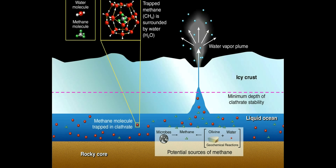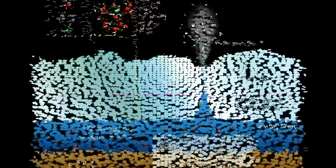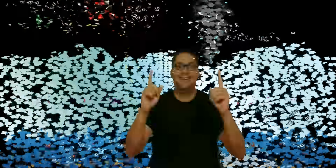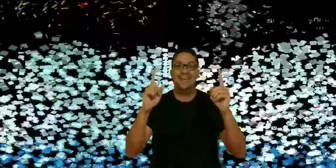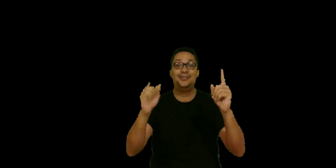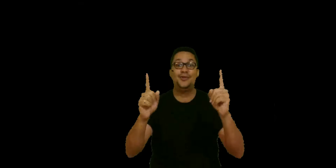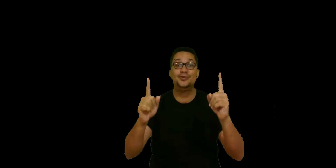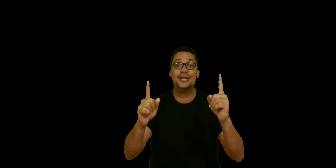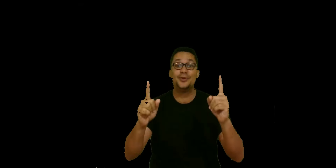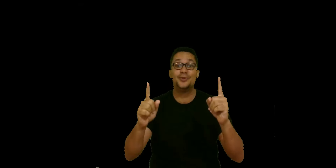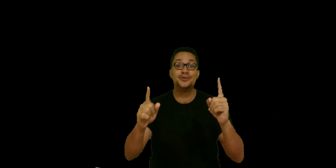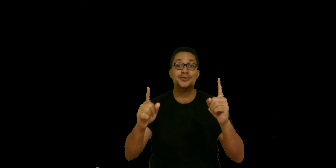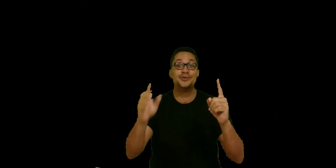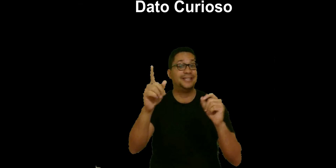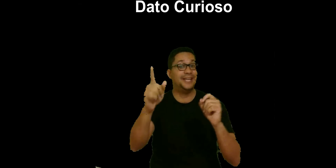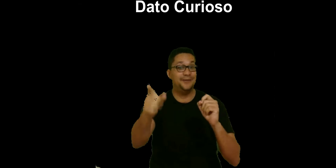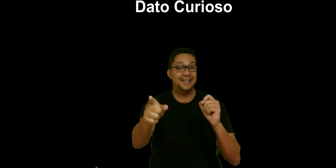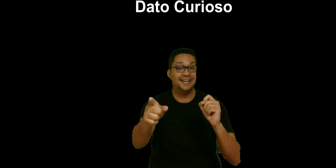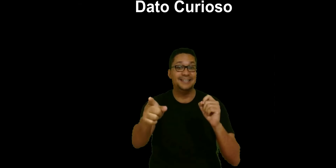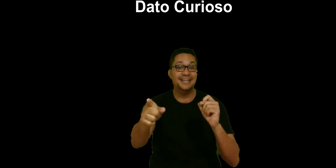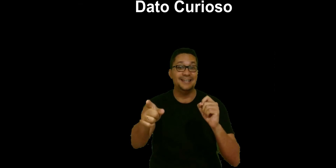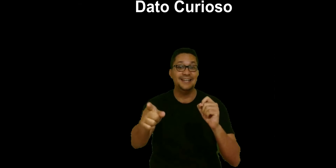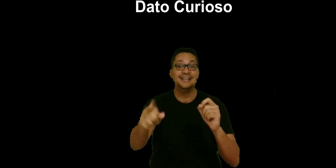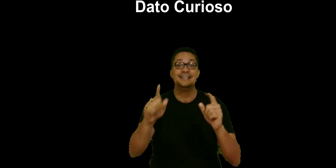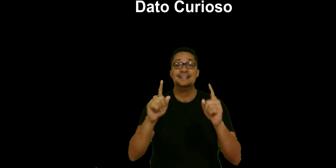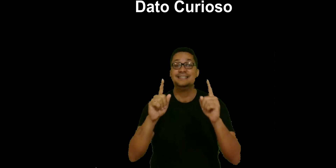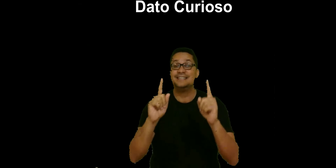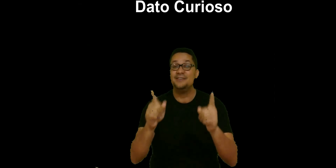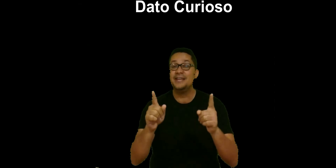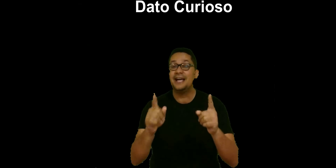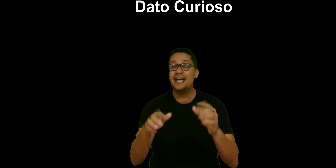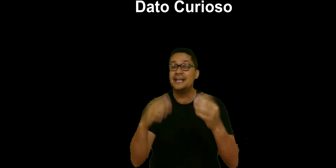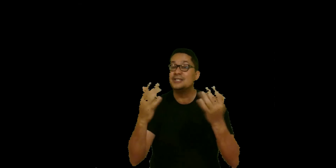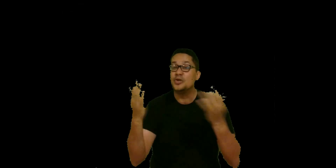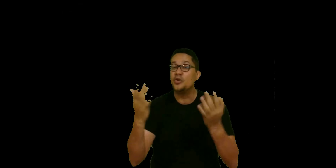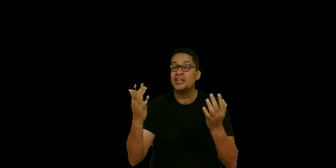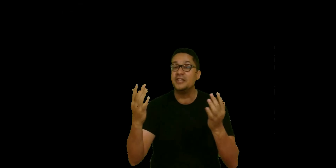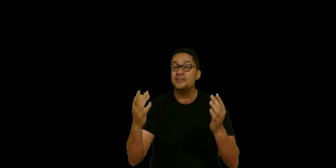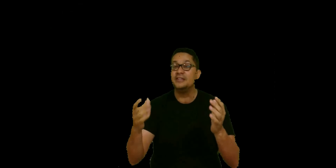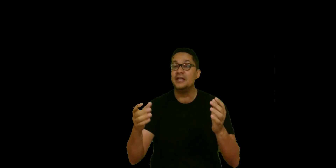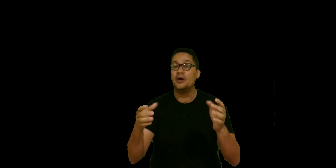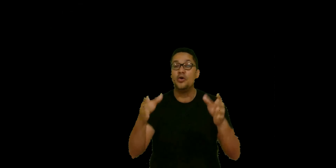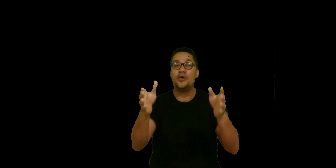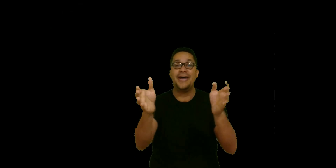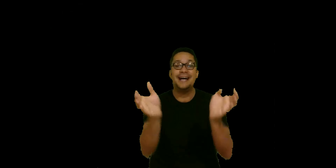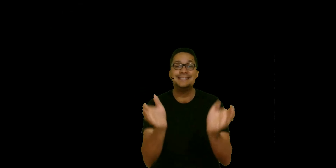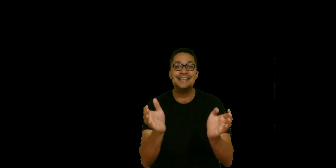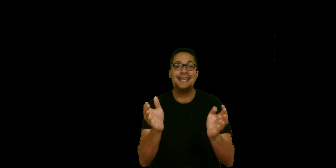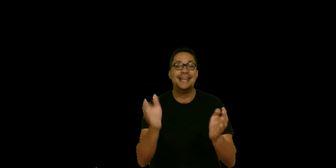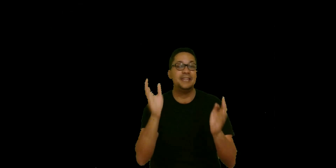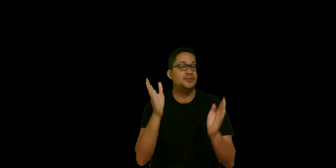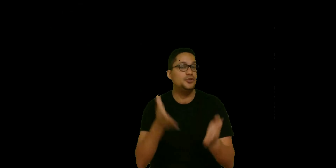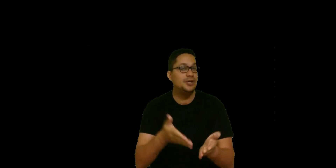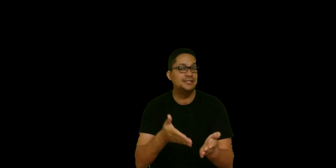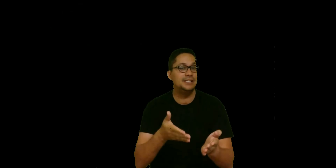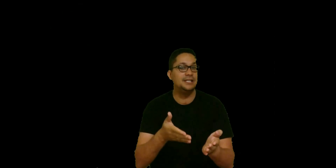Este es un dato curioso que te va a encantar. ¿Sabías qué es lo que divide o lo que hace la división Cassini?